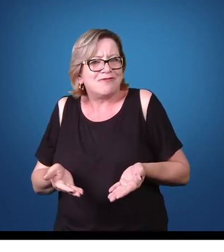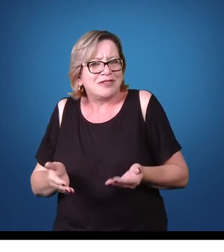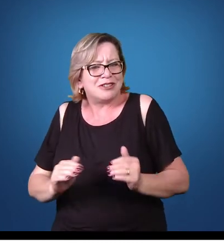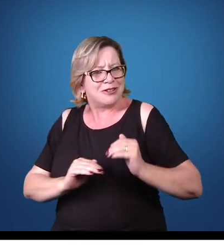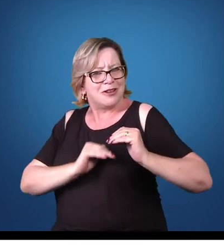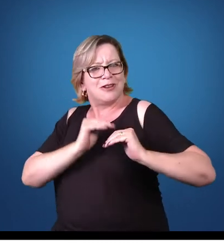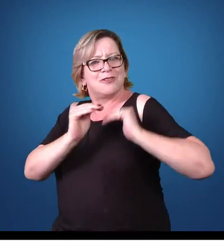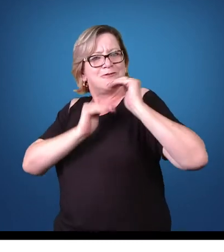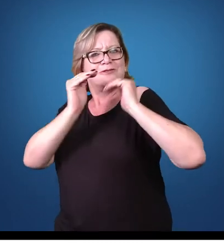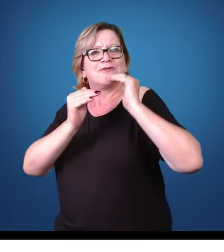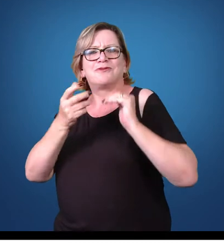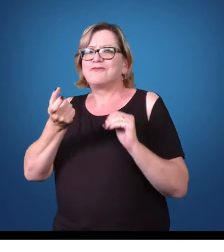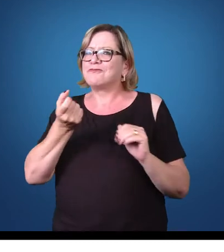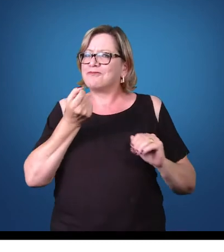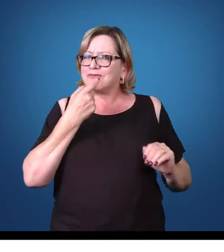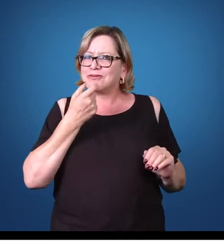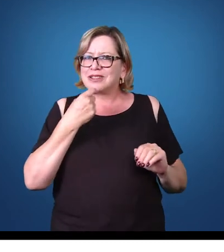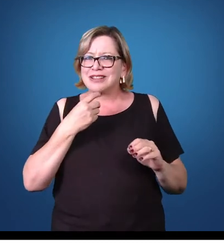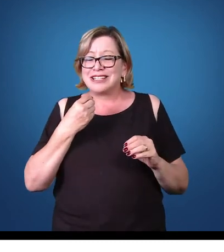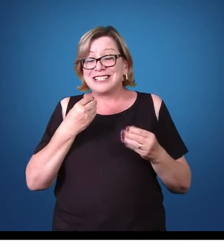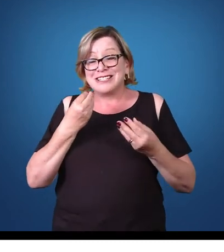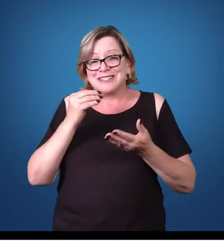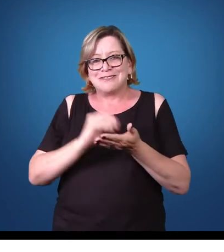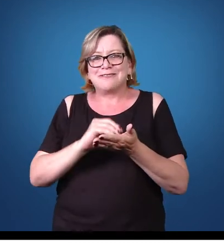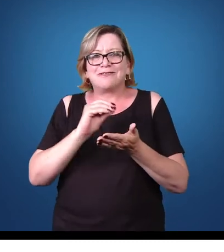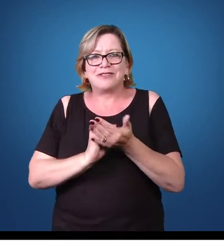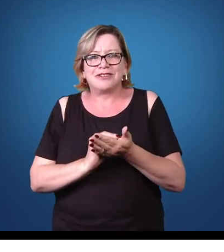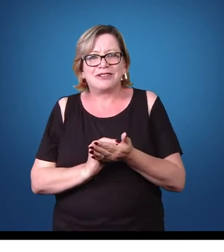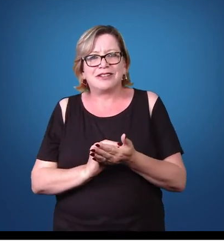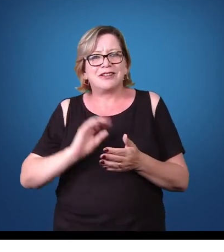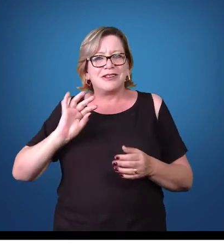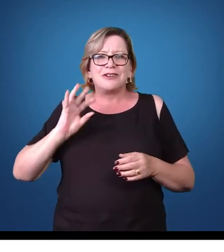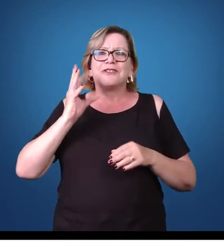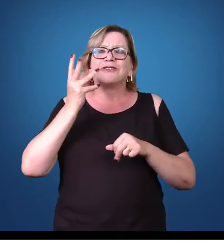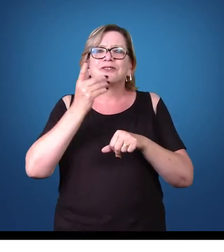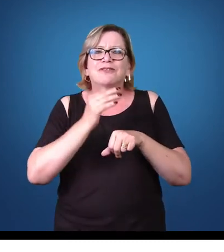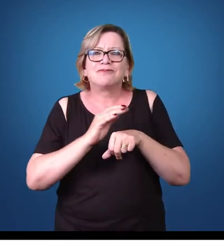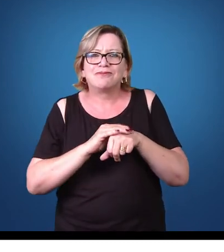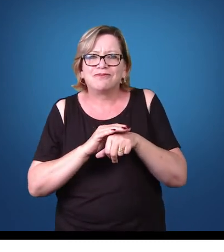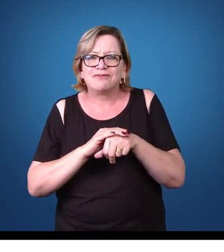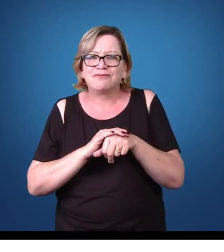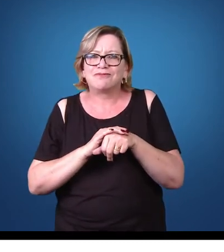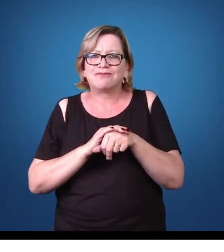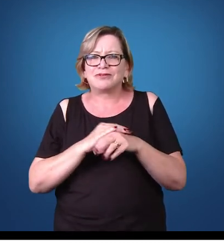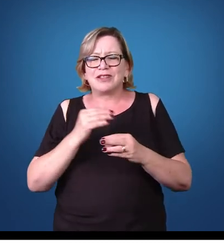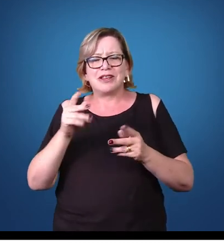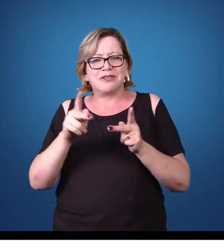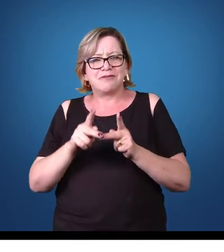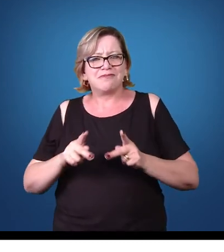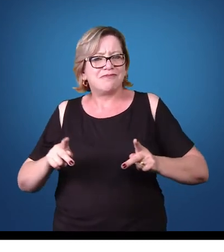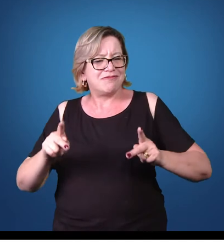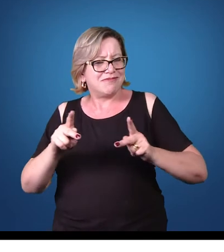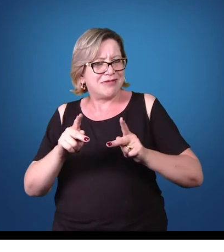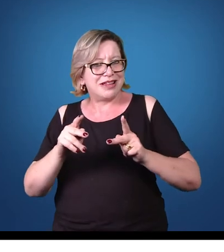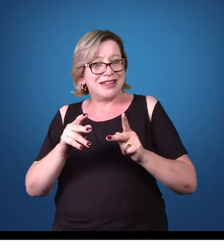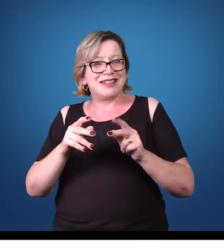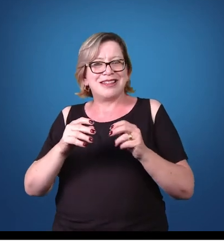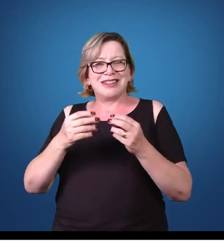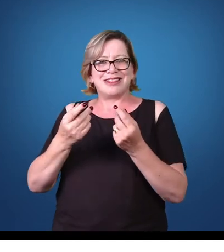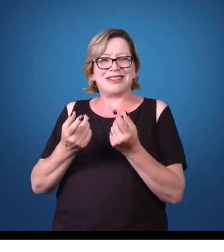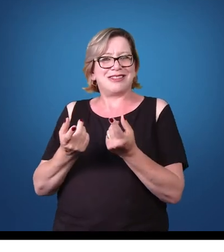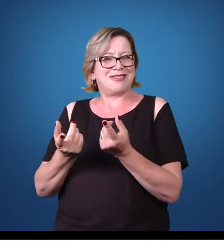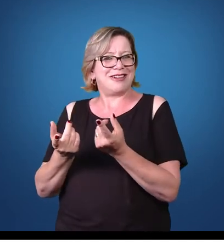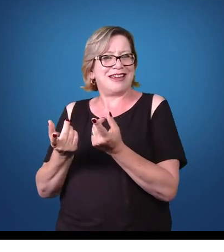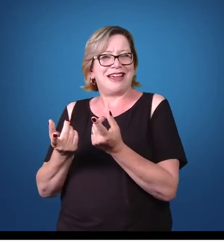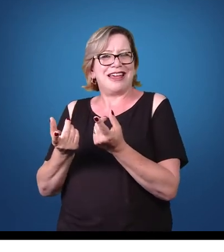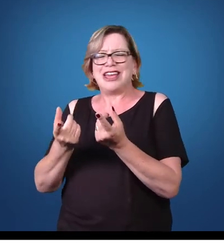desenvolvimento de medicamentos é muito mais relacionado a doenças de países mais emergentes, mais ricos, como